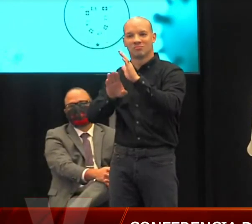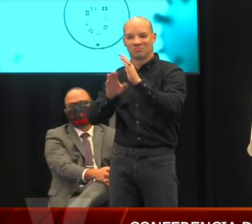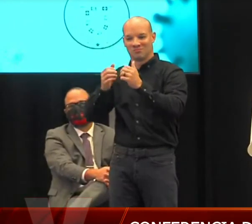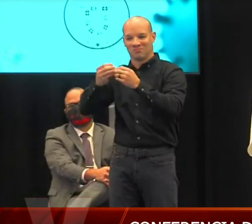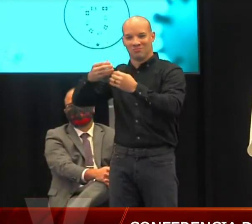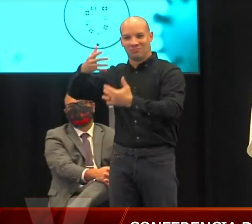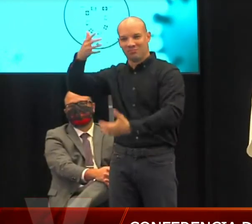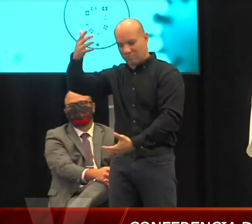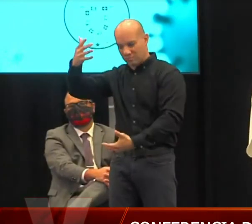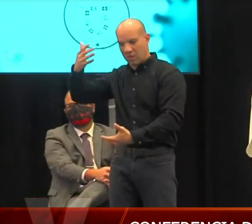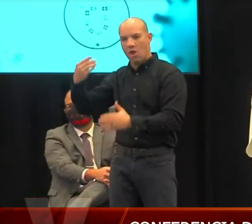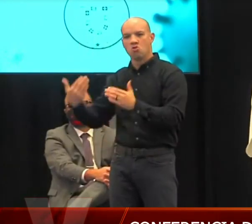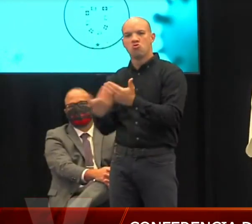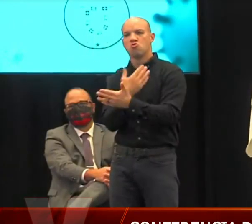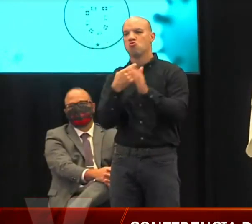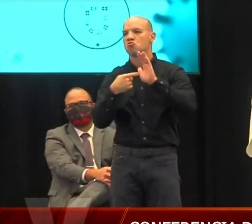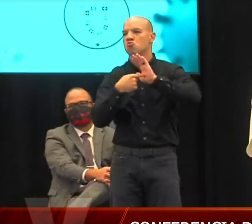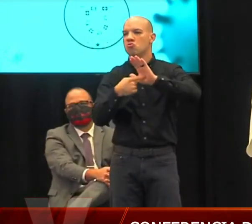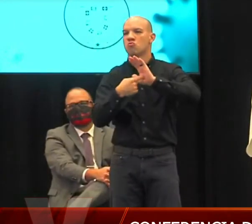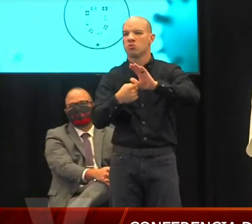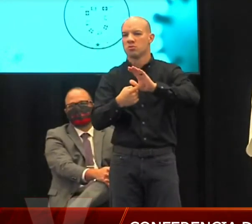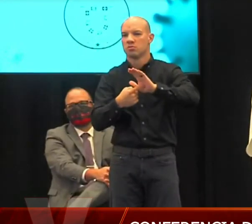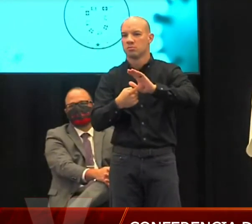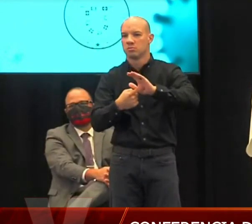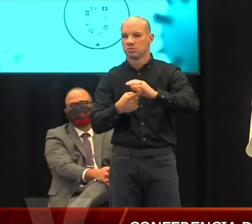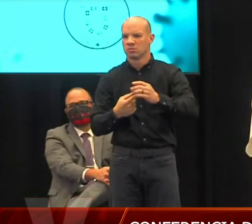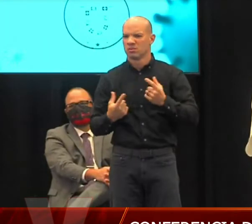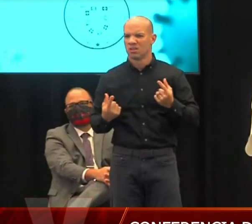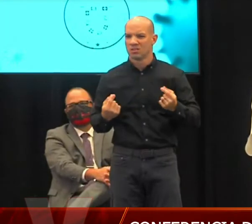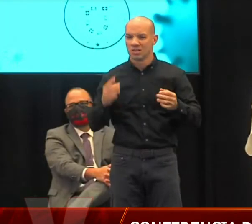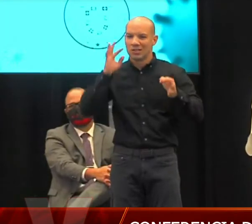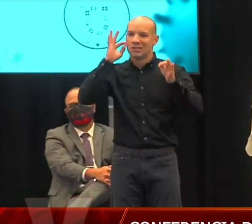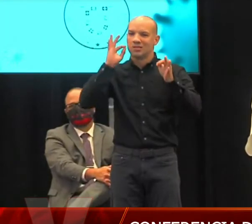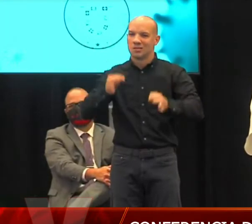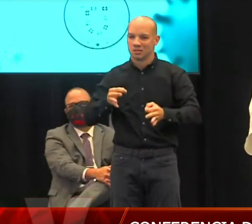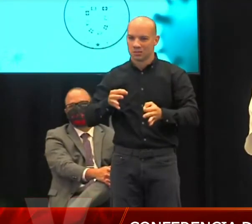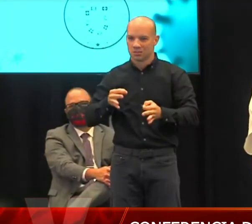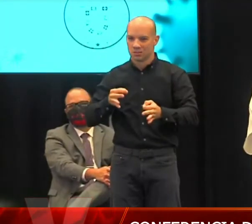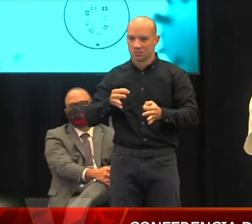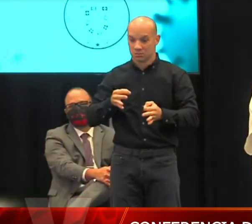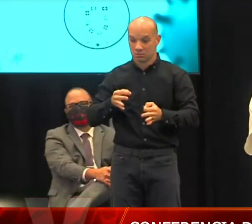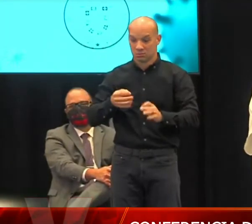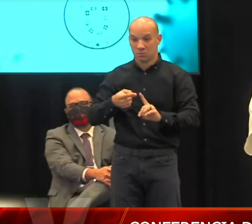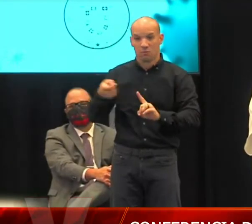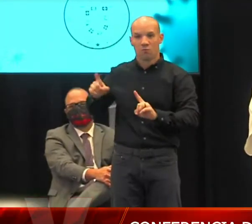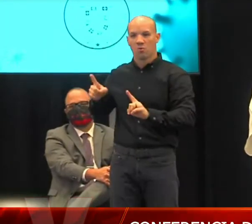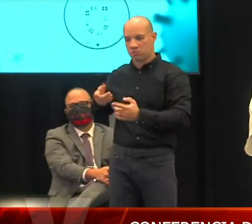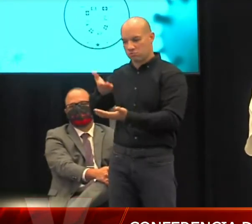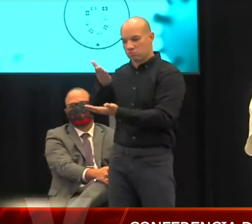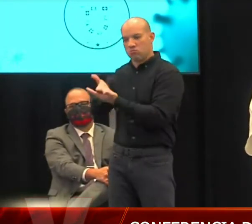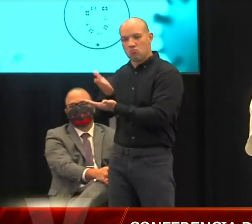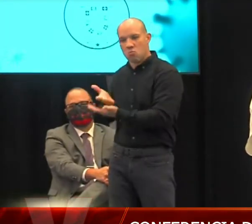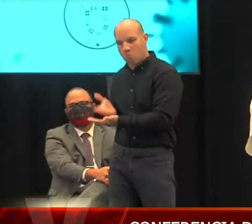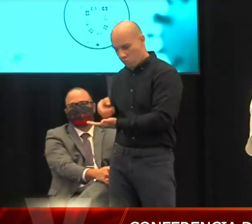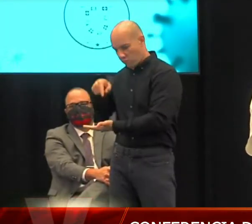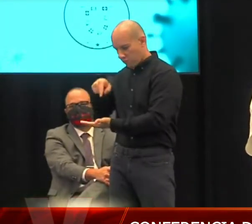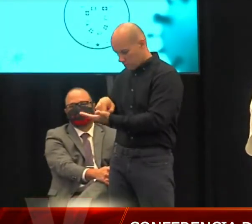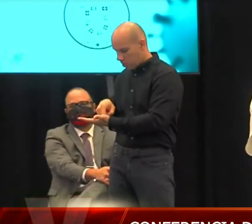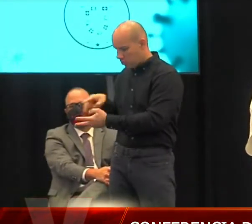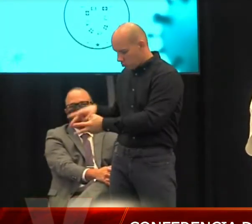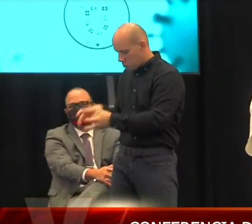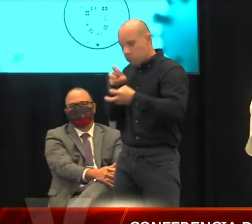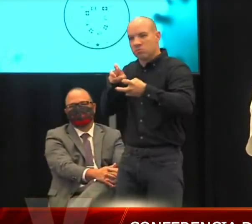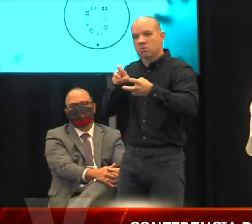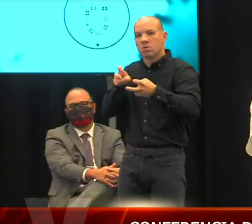a tomar decisiones basadas en datos, basados en evidencia. Así que eso es sumamente importante para que cada